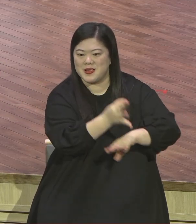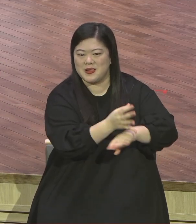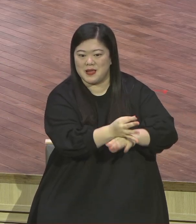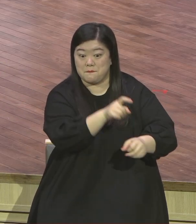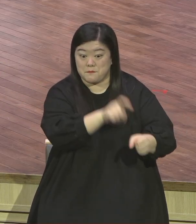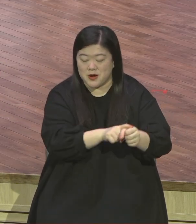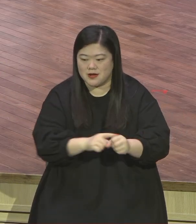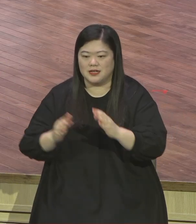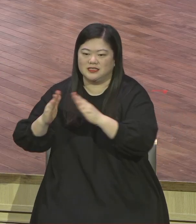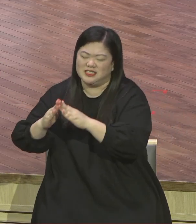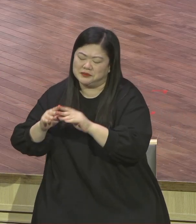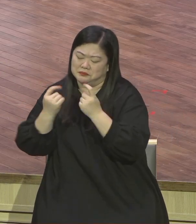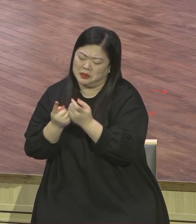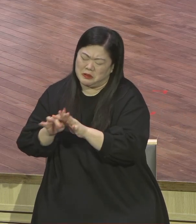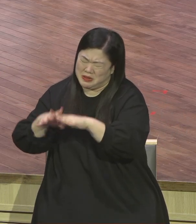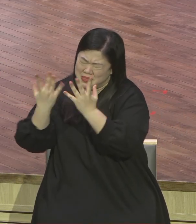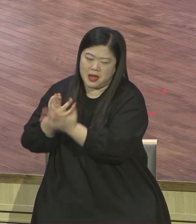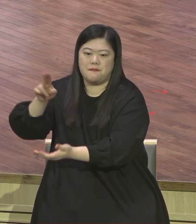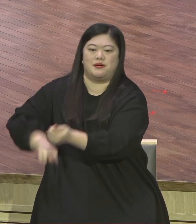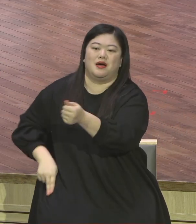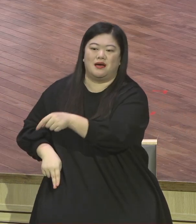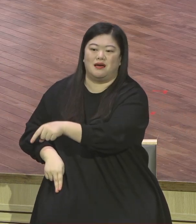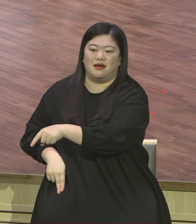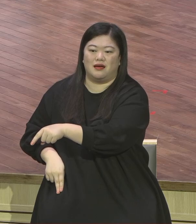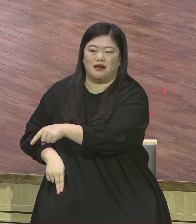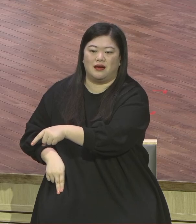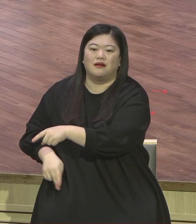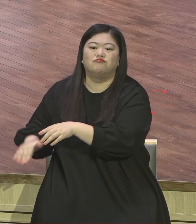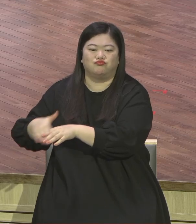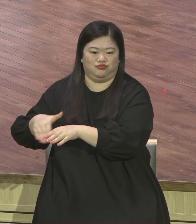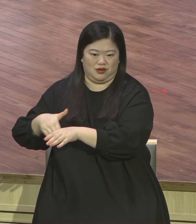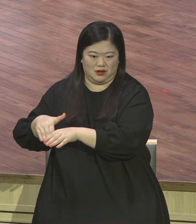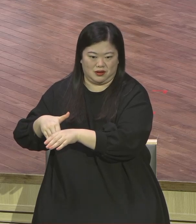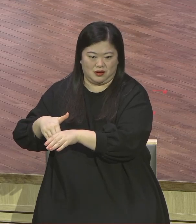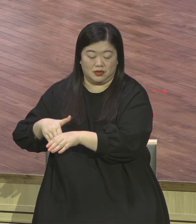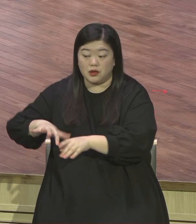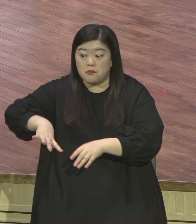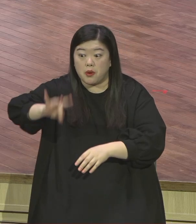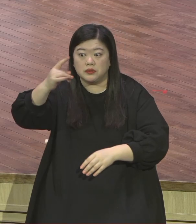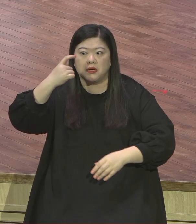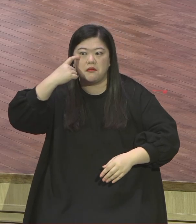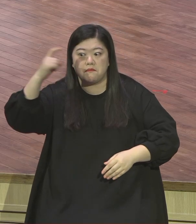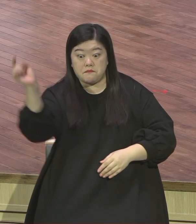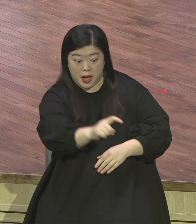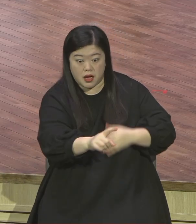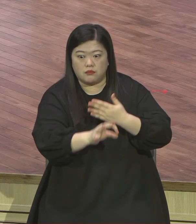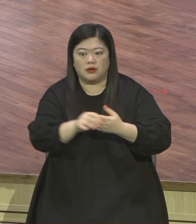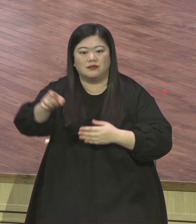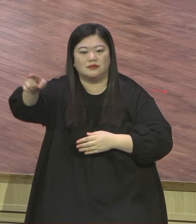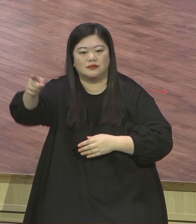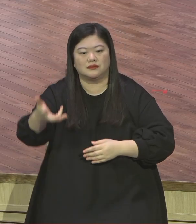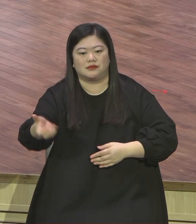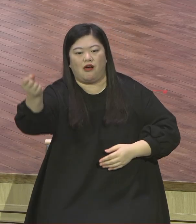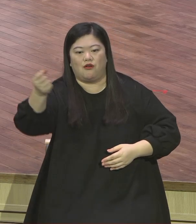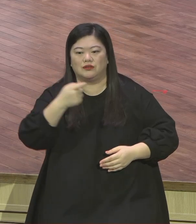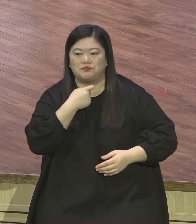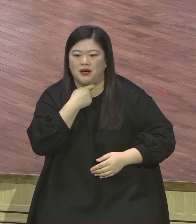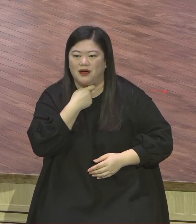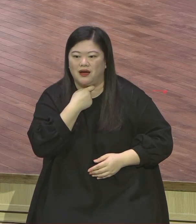참된 가치를 발견한 자의 모습입니다. 참된 가치를 발견한 자의 모습.